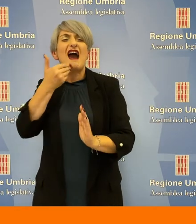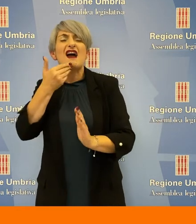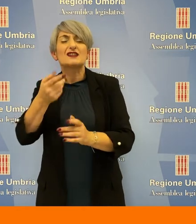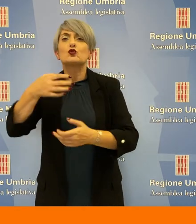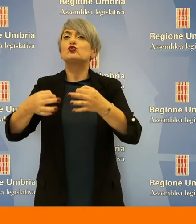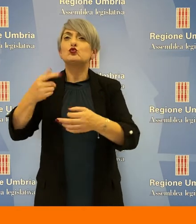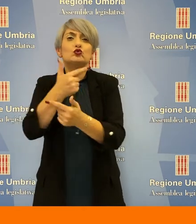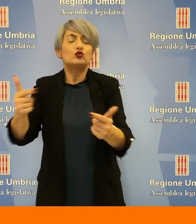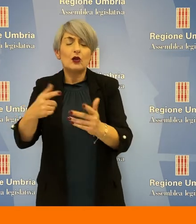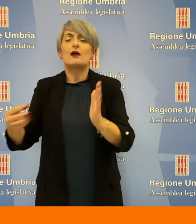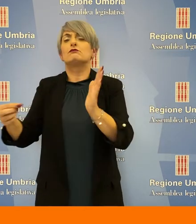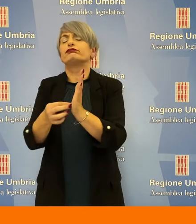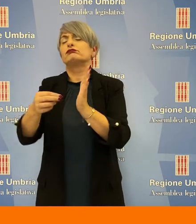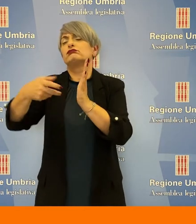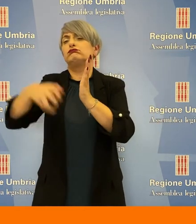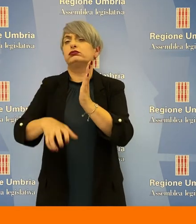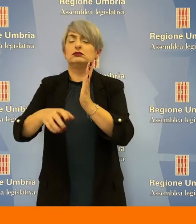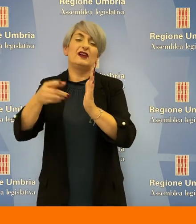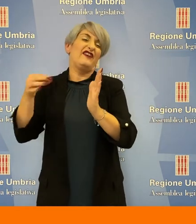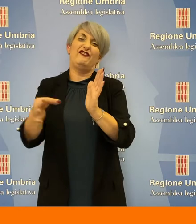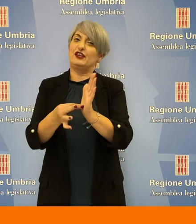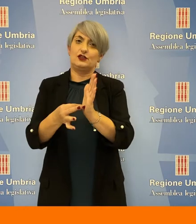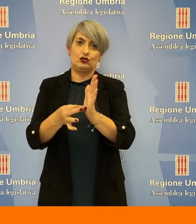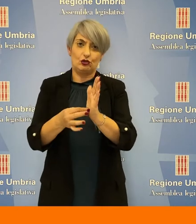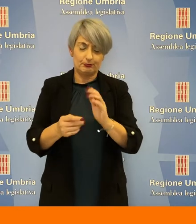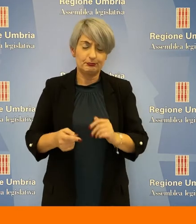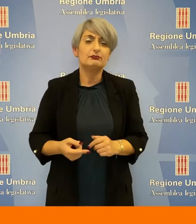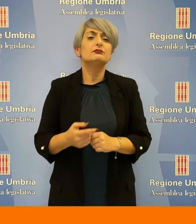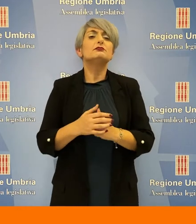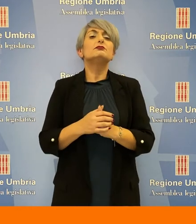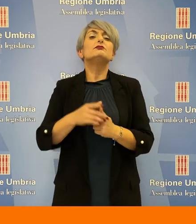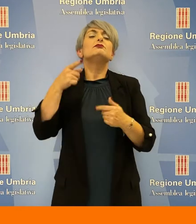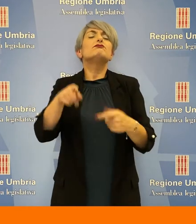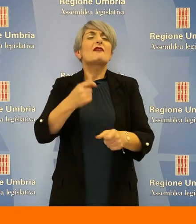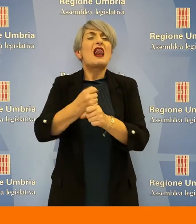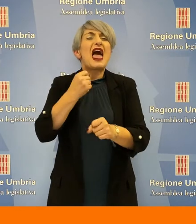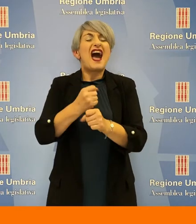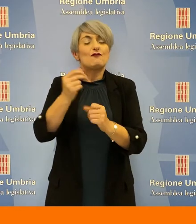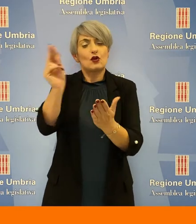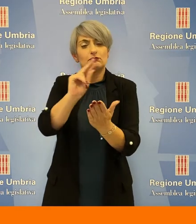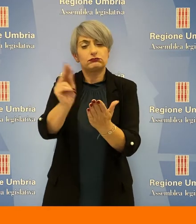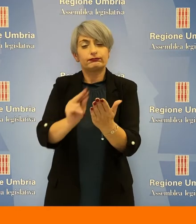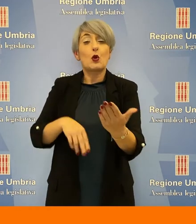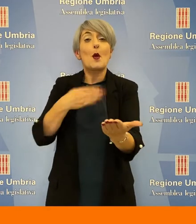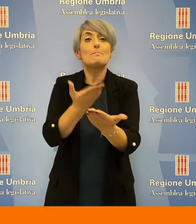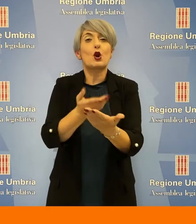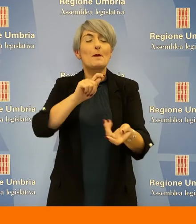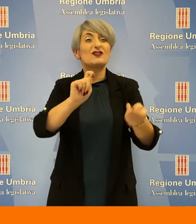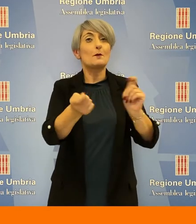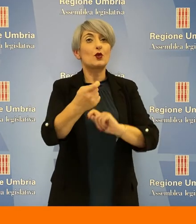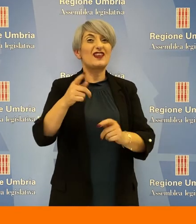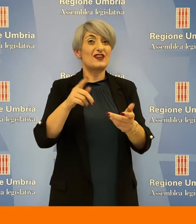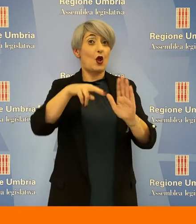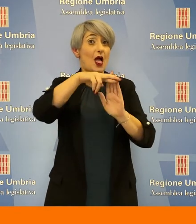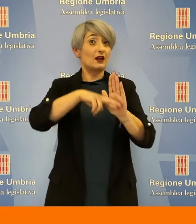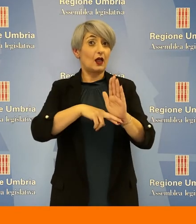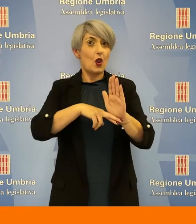applicare in caso di assenza non giustificata. Il termine dei lavori, inerenti lavori di stesura di una proposta di modifica regolamentare